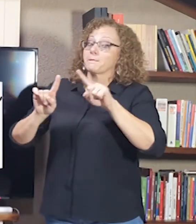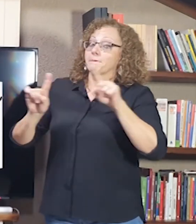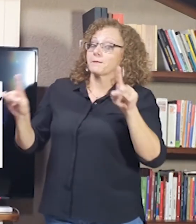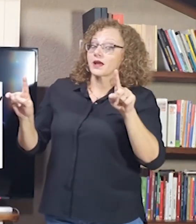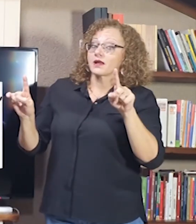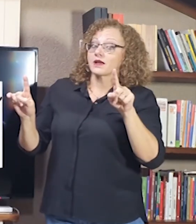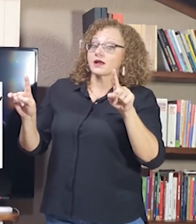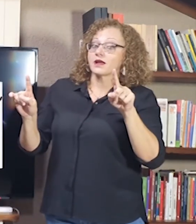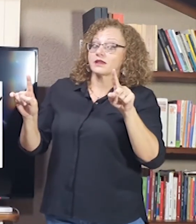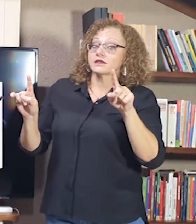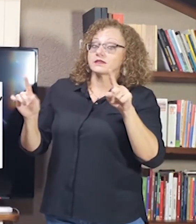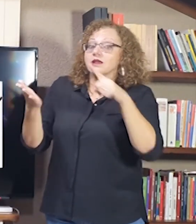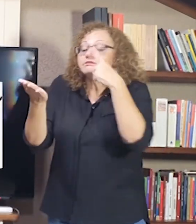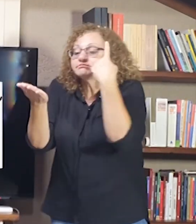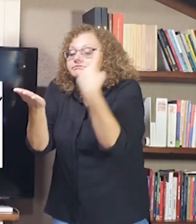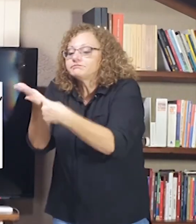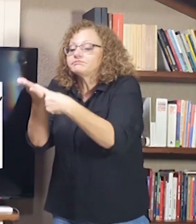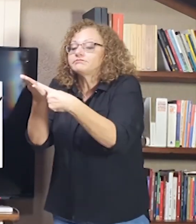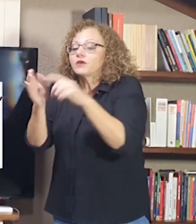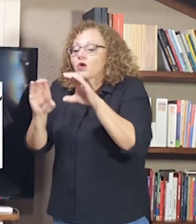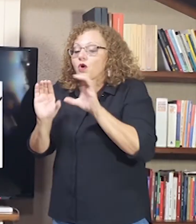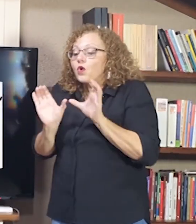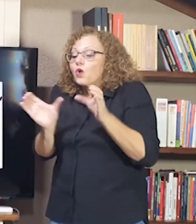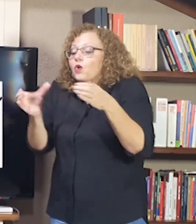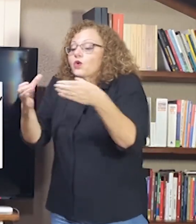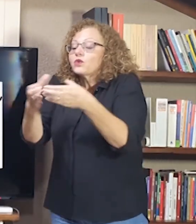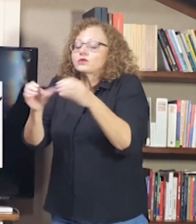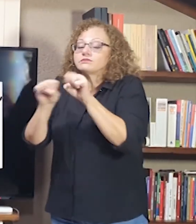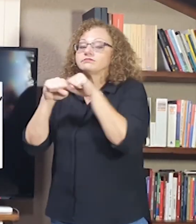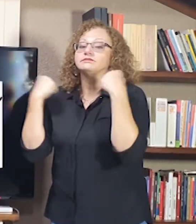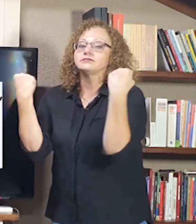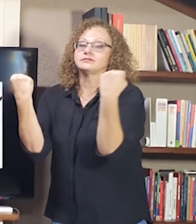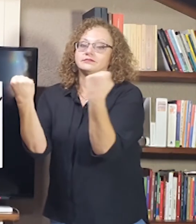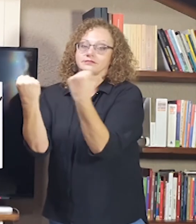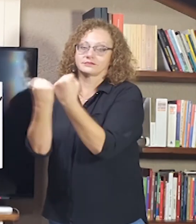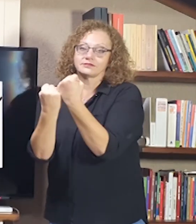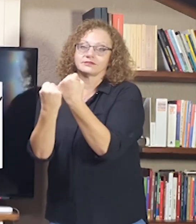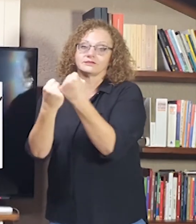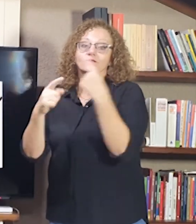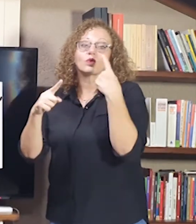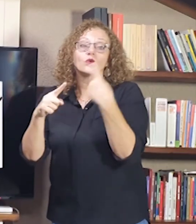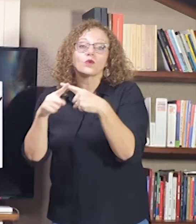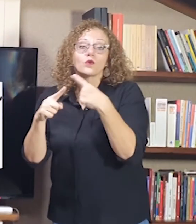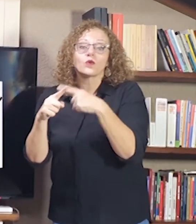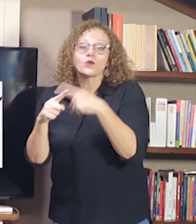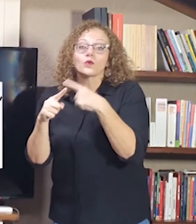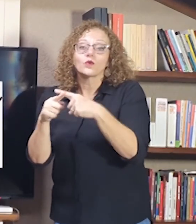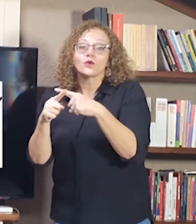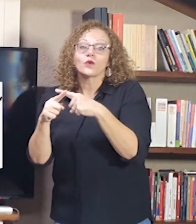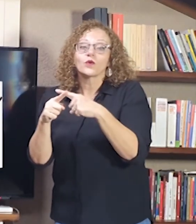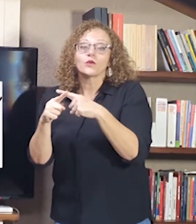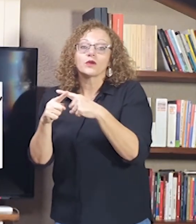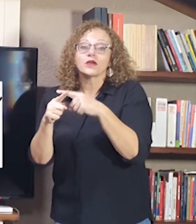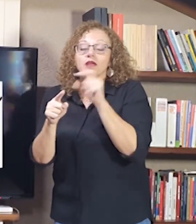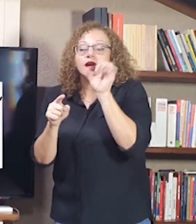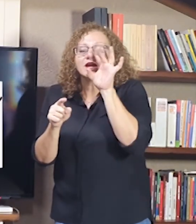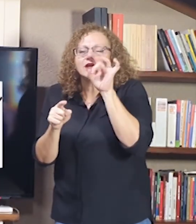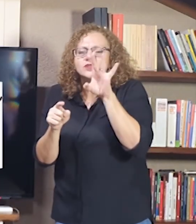Mas, faz parte de uma combinação dessa comunidade, desse